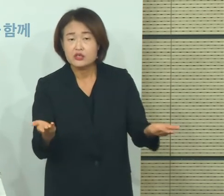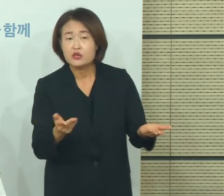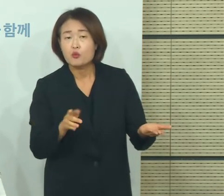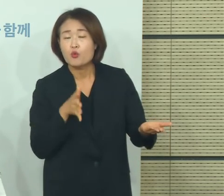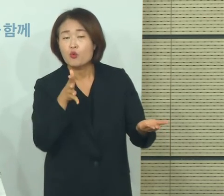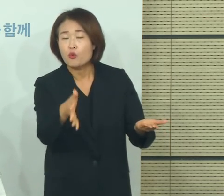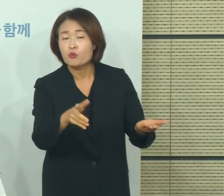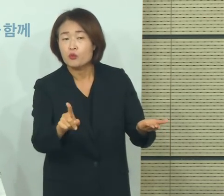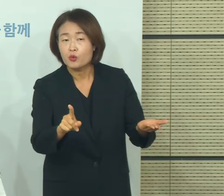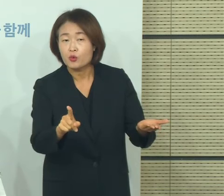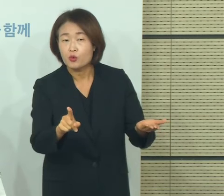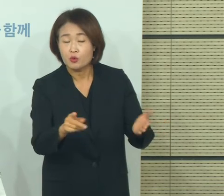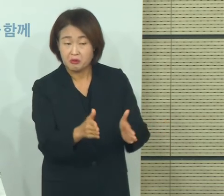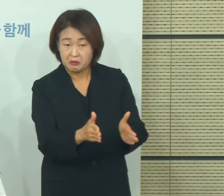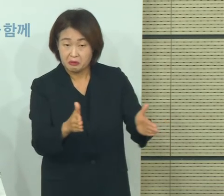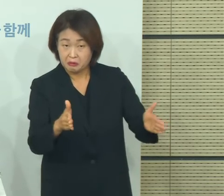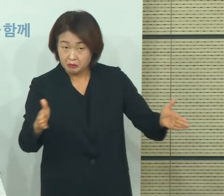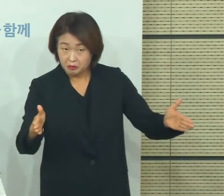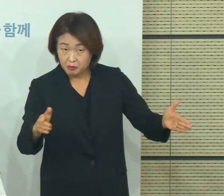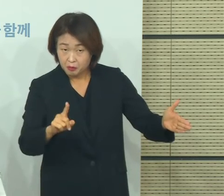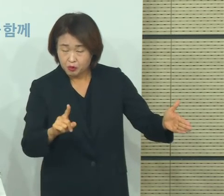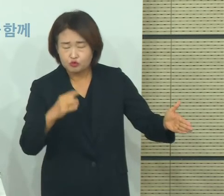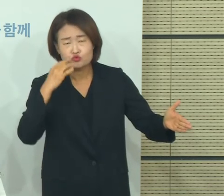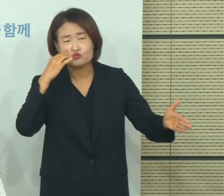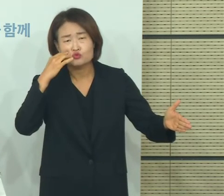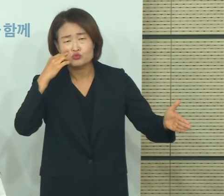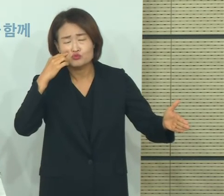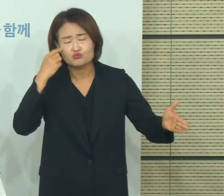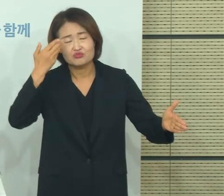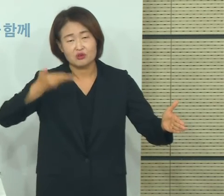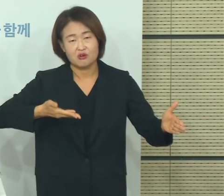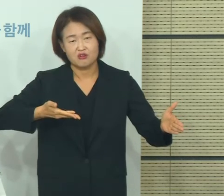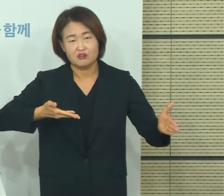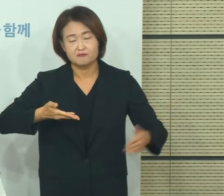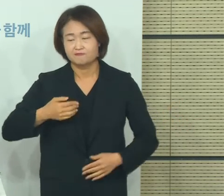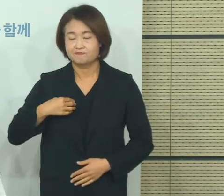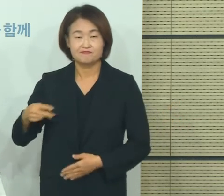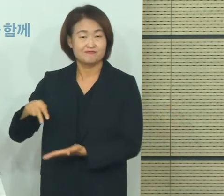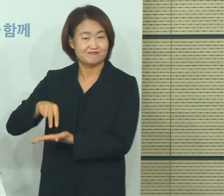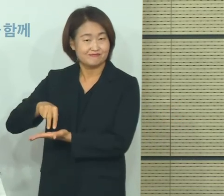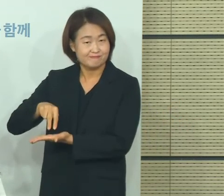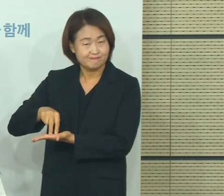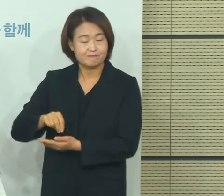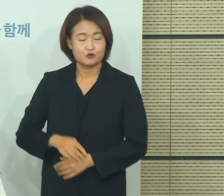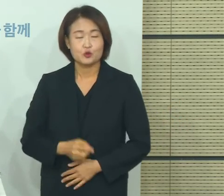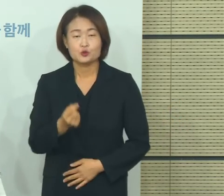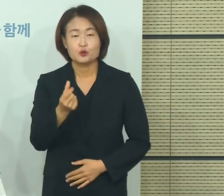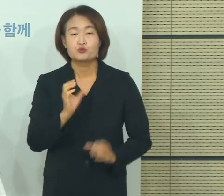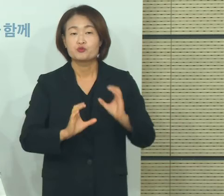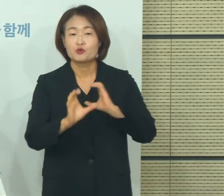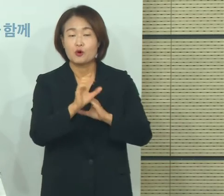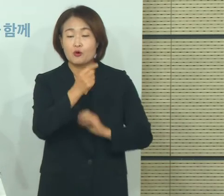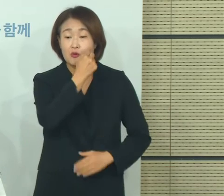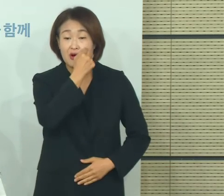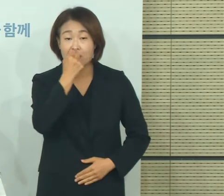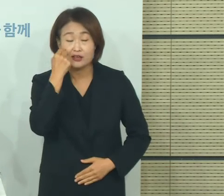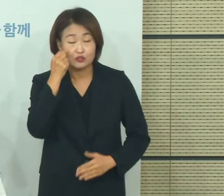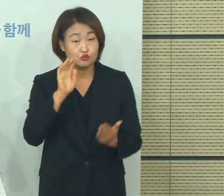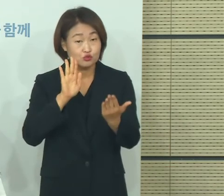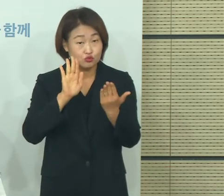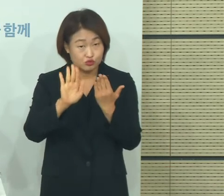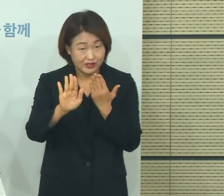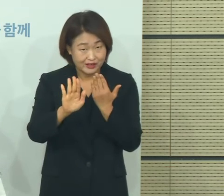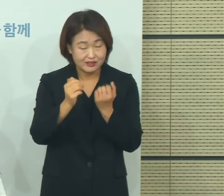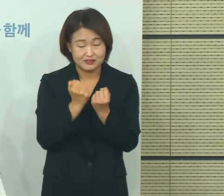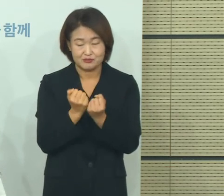많은지 매장 규모 등에 대한 부분들은 저희도 조금 더 파악을 해보고 제공해드릴 수 있으면 별도로 제공을 해드리도록 하겠습니다.